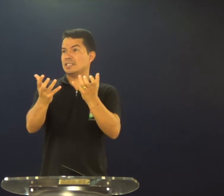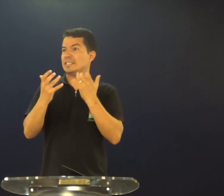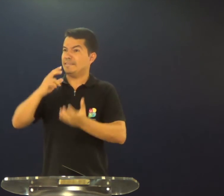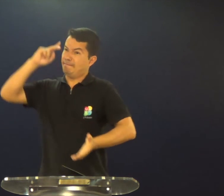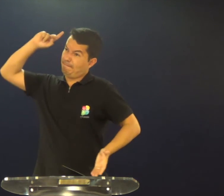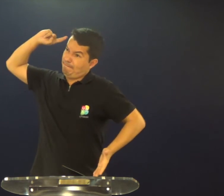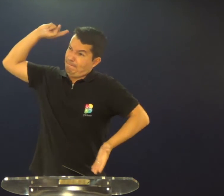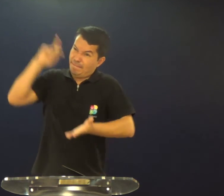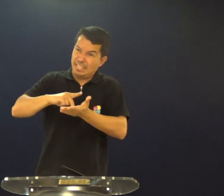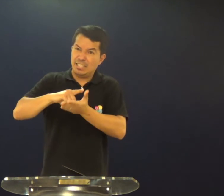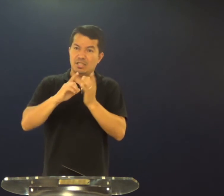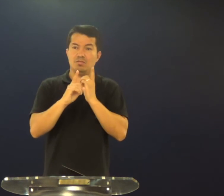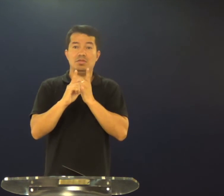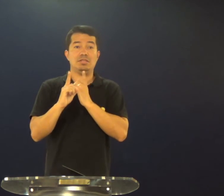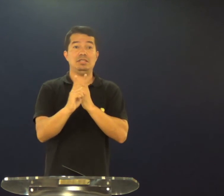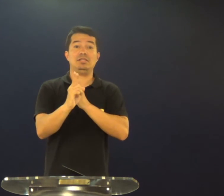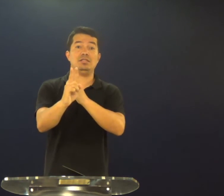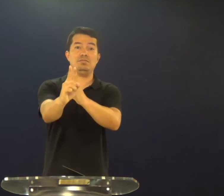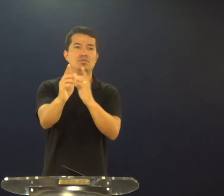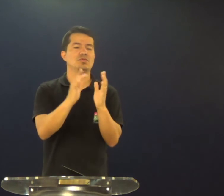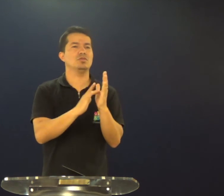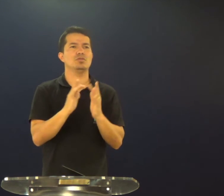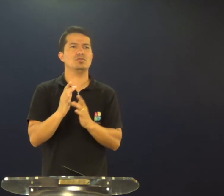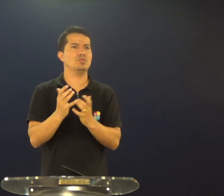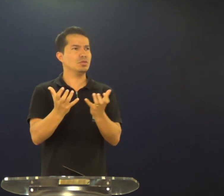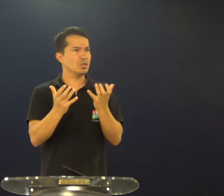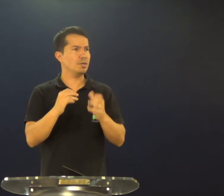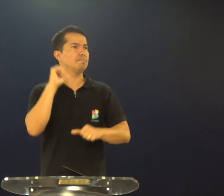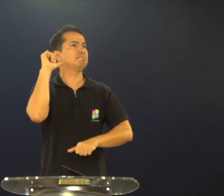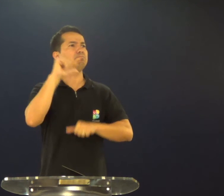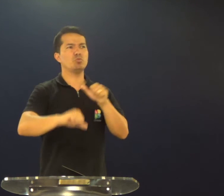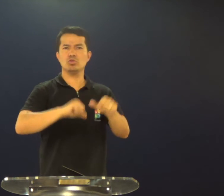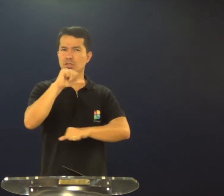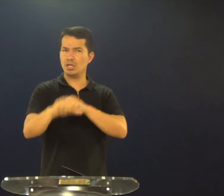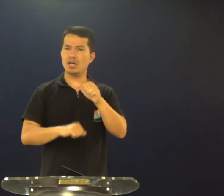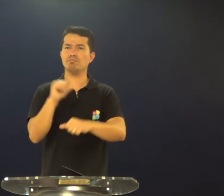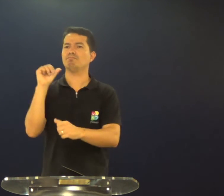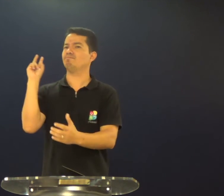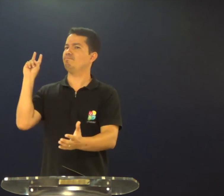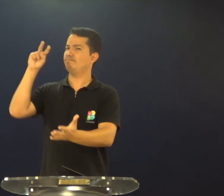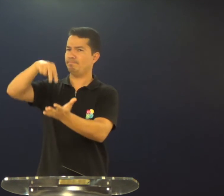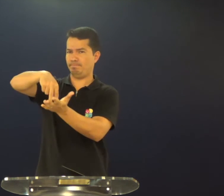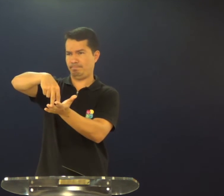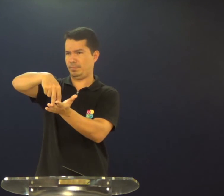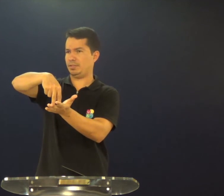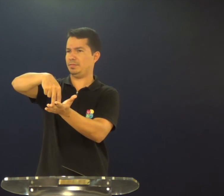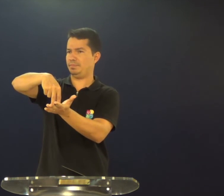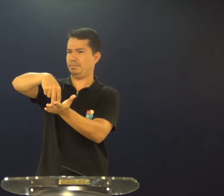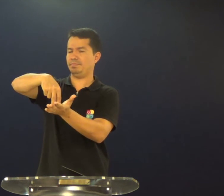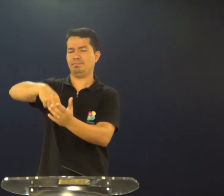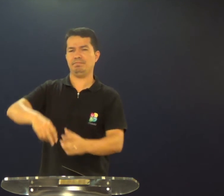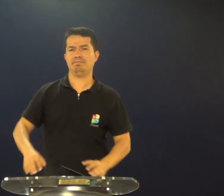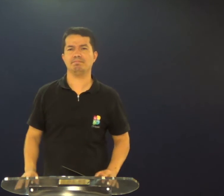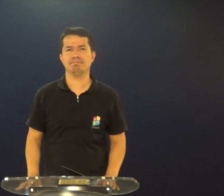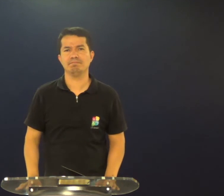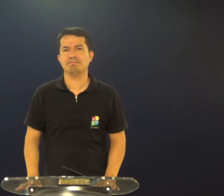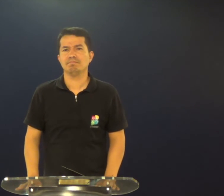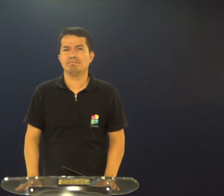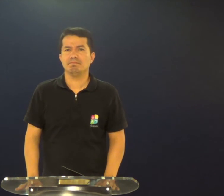se você verdadeiramente quer ser um discípulo de Jesus, quer ser transformado, fique em